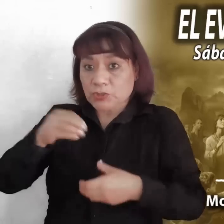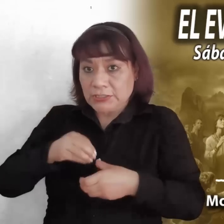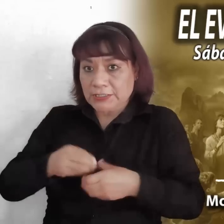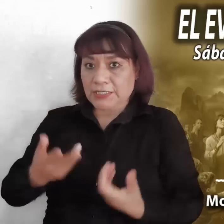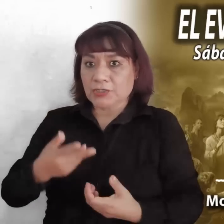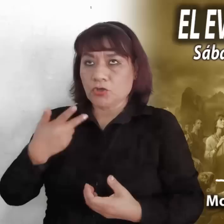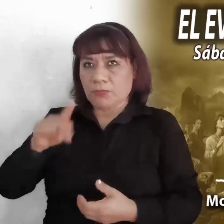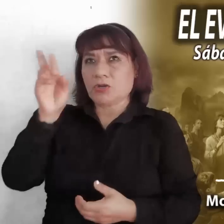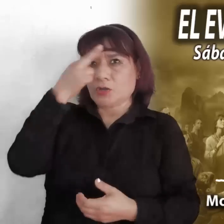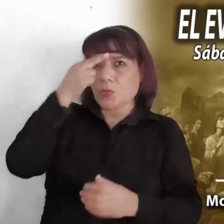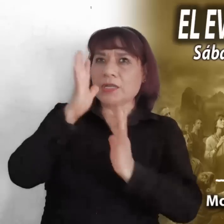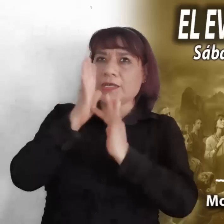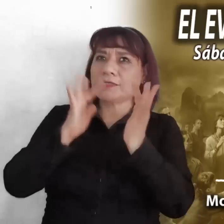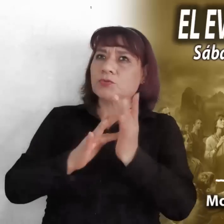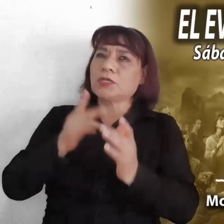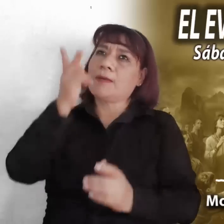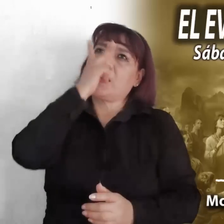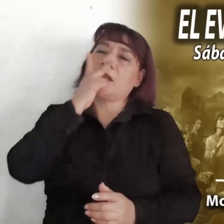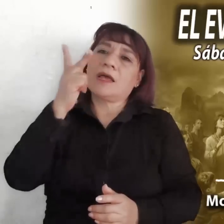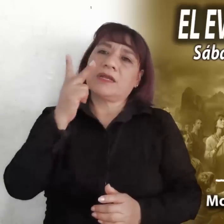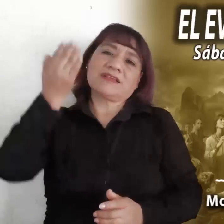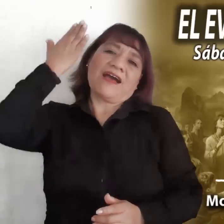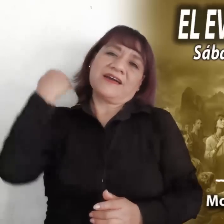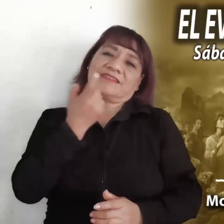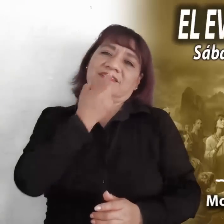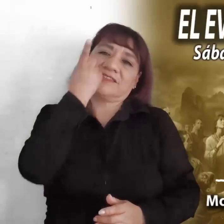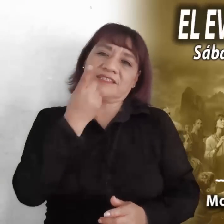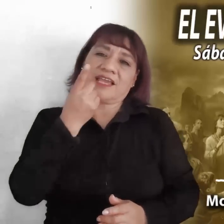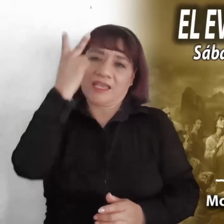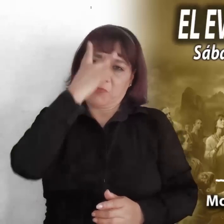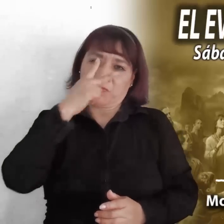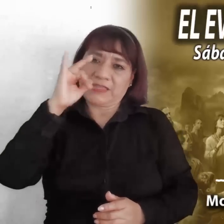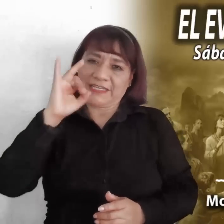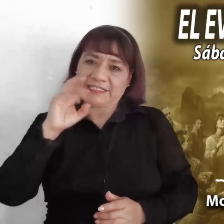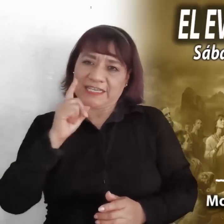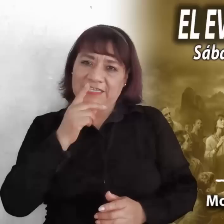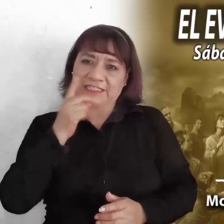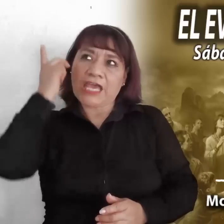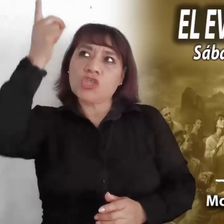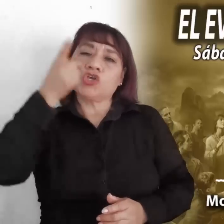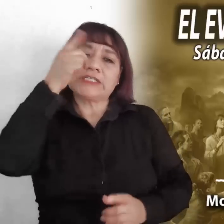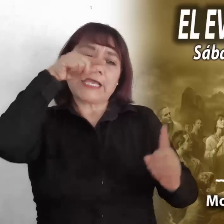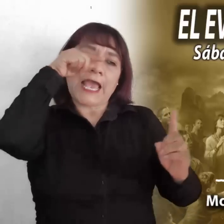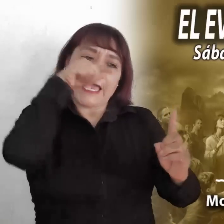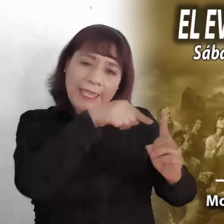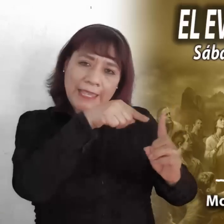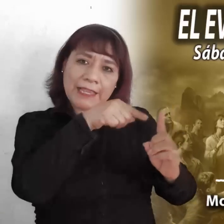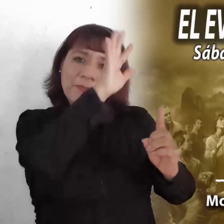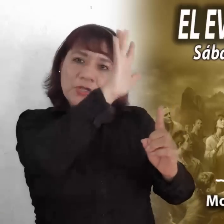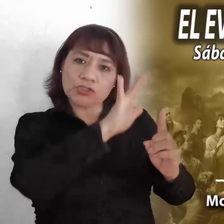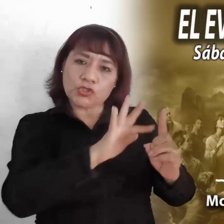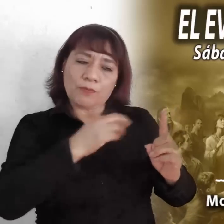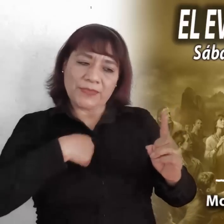enigmáticas del profeta Isaías. En él he puesto mi espíritu, para que haga brillar la